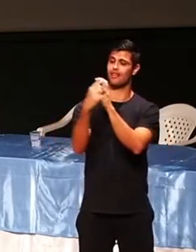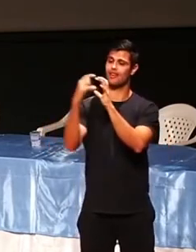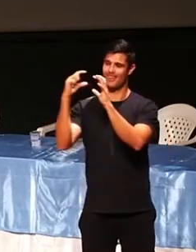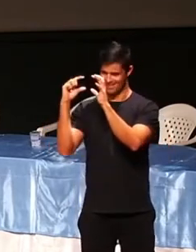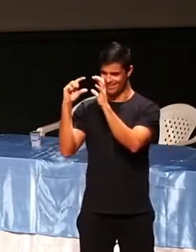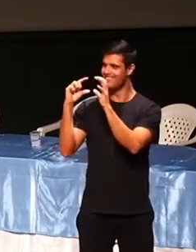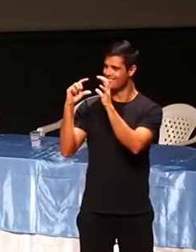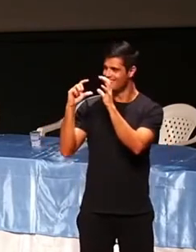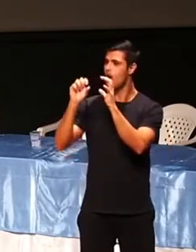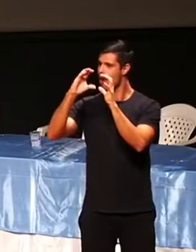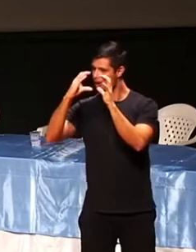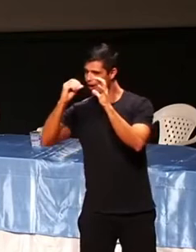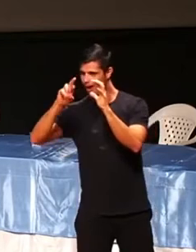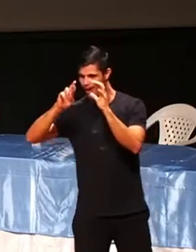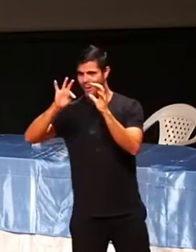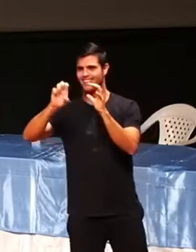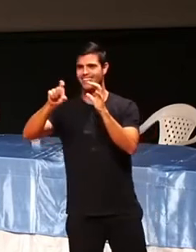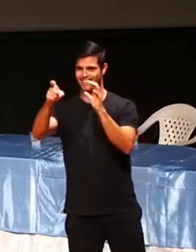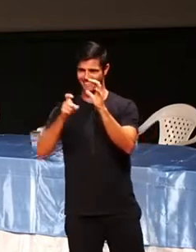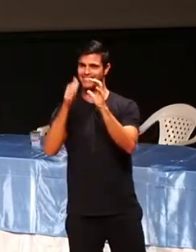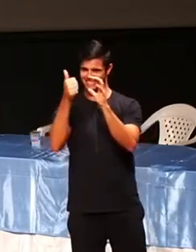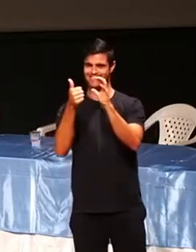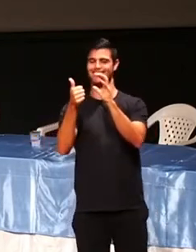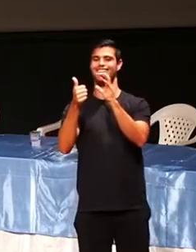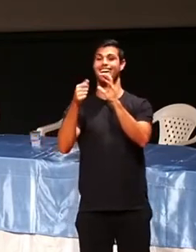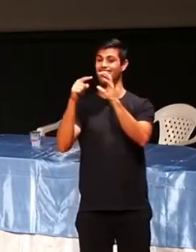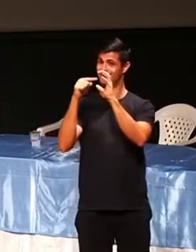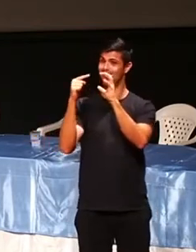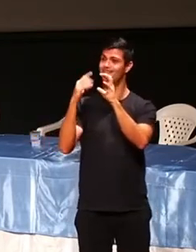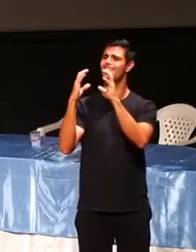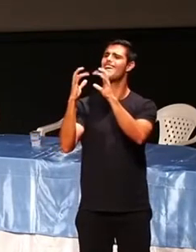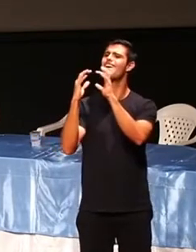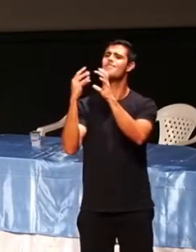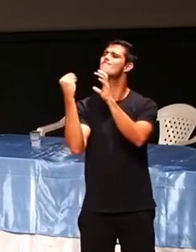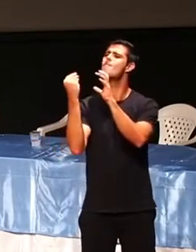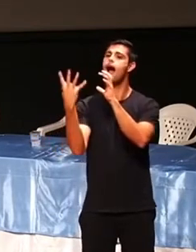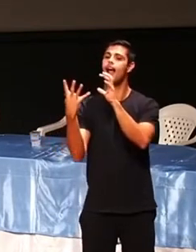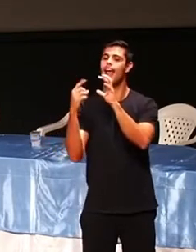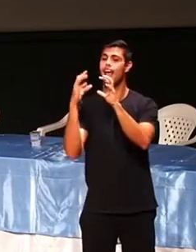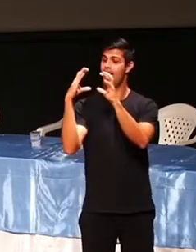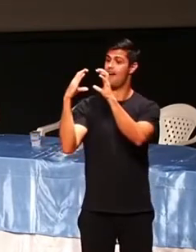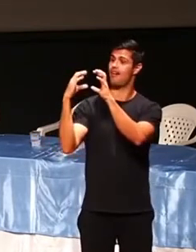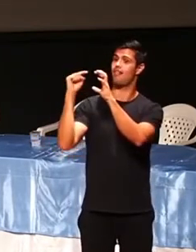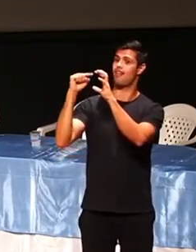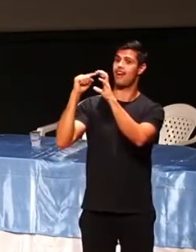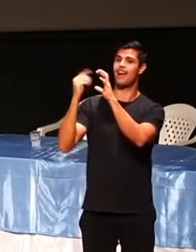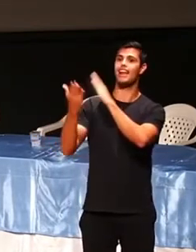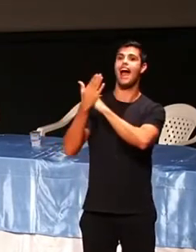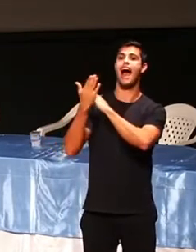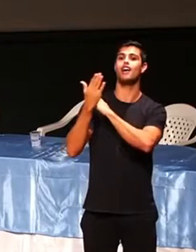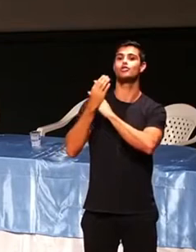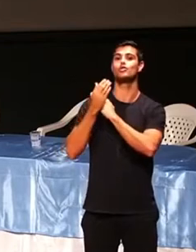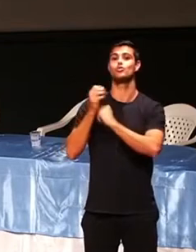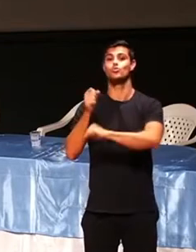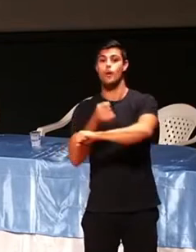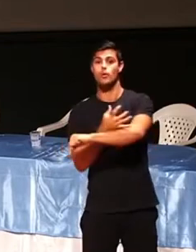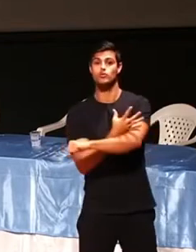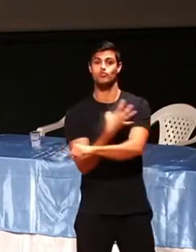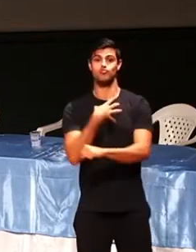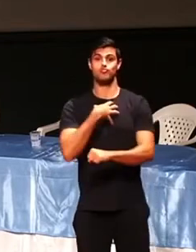conseguir falar disso. Córtex pré-frontal. Que controla as emoções e as atitudes.